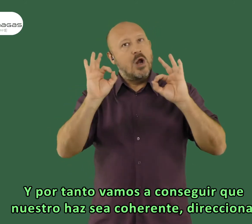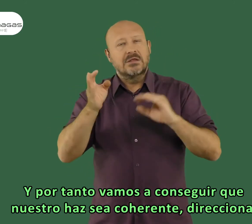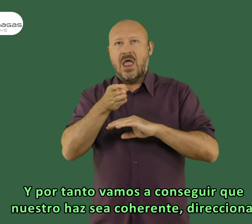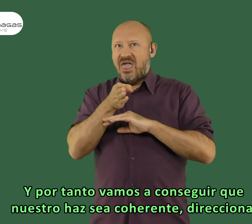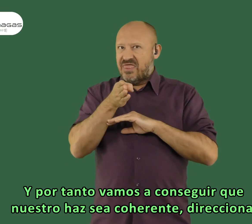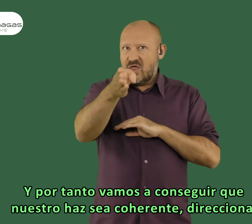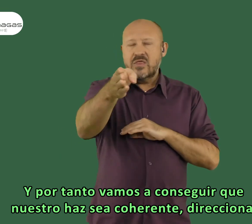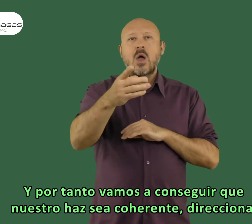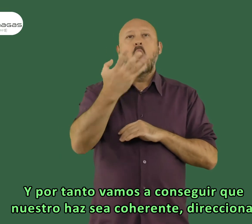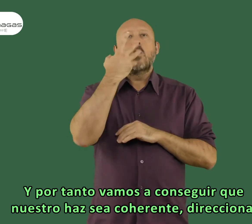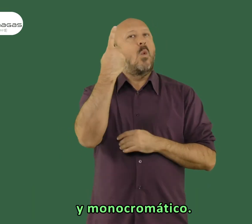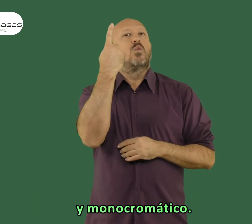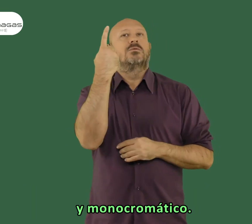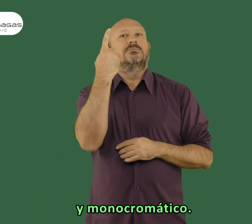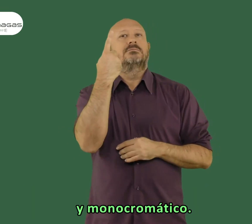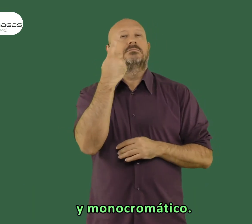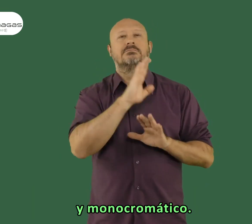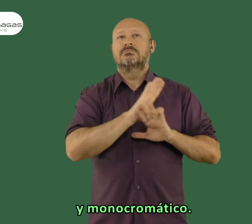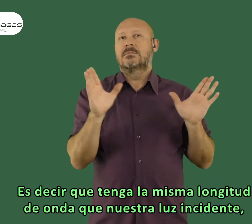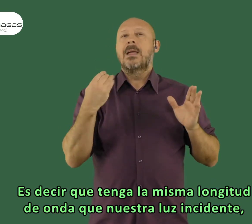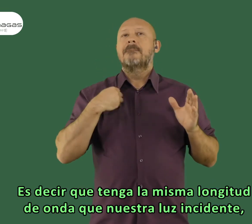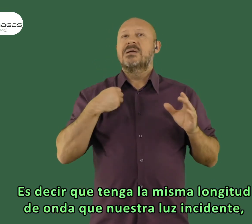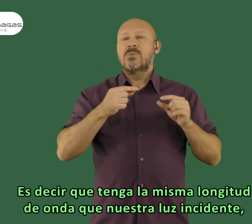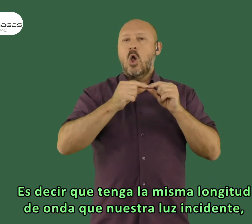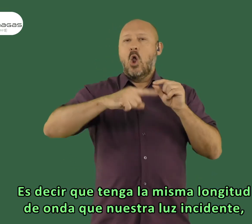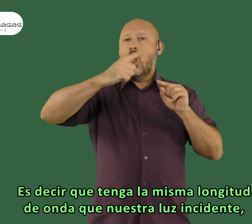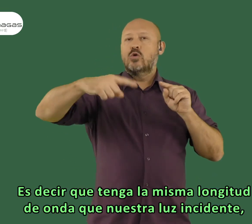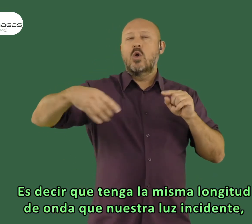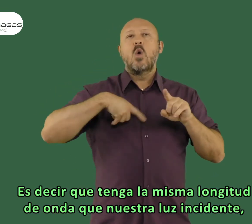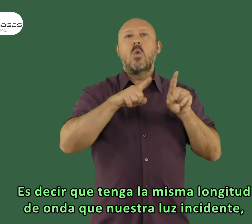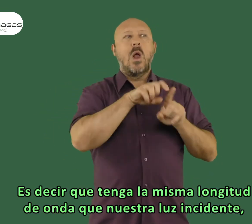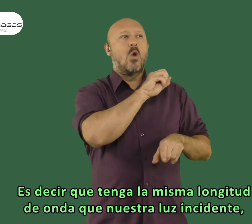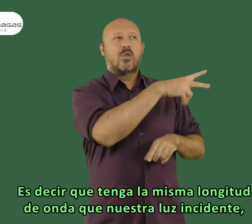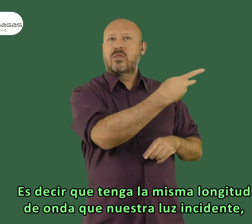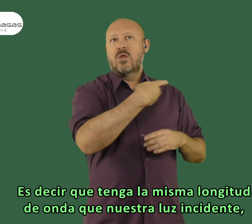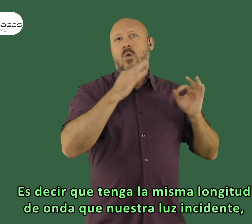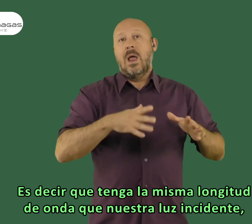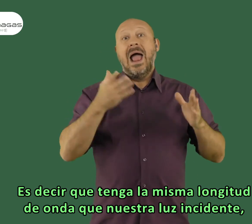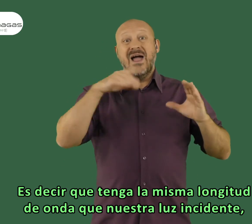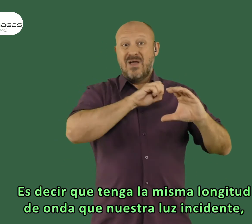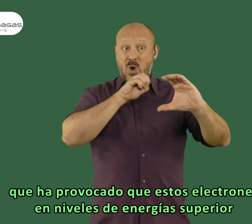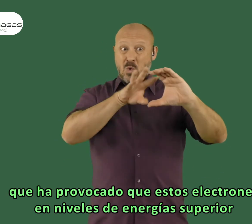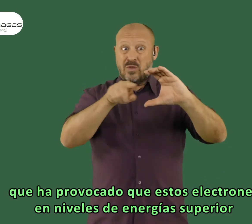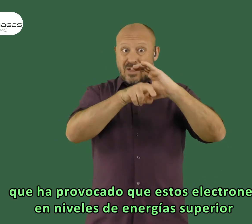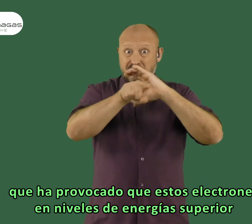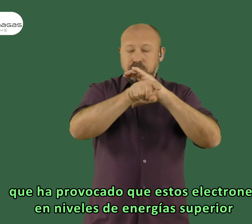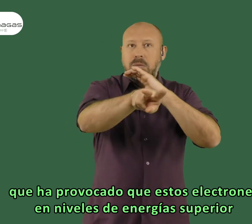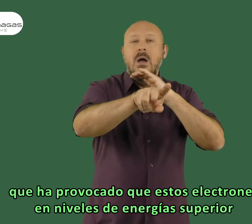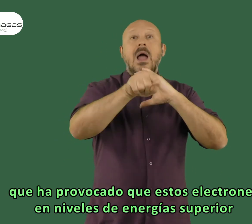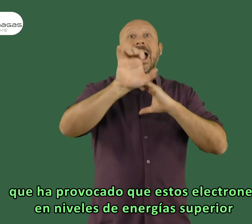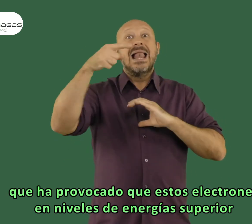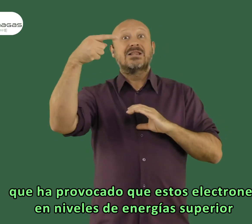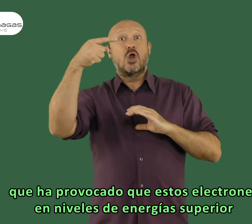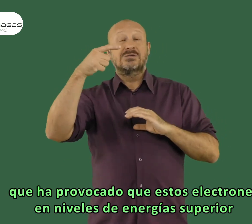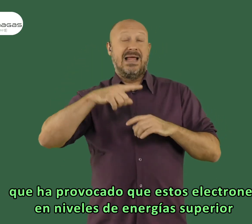nuestro haz sea coherente, direccional y monocromático, es decir, que tenga la misma longitud de onda que nuestra luz incidente que ha provocado